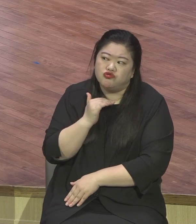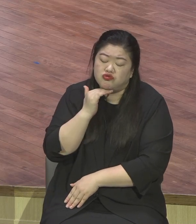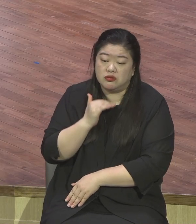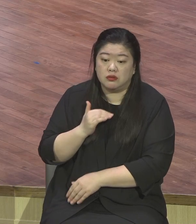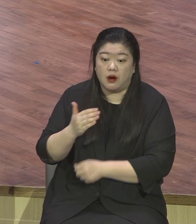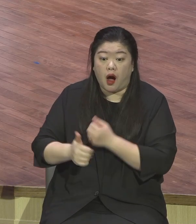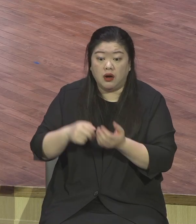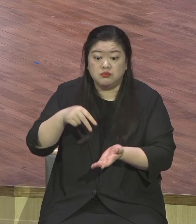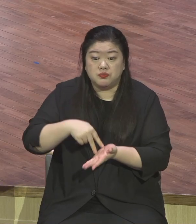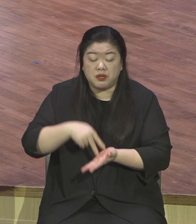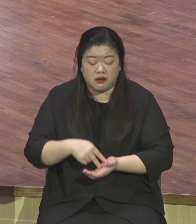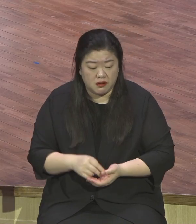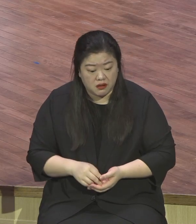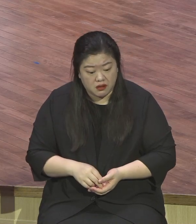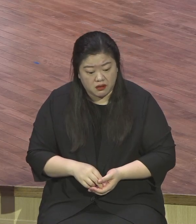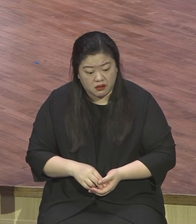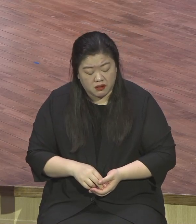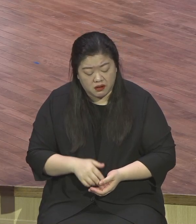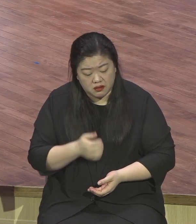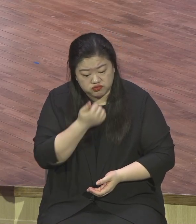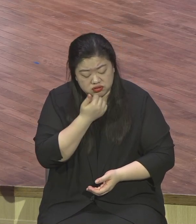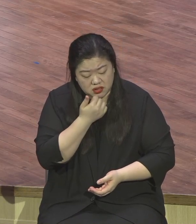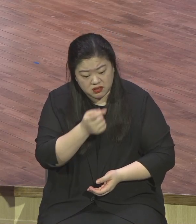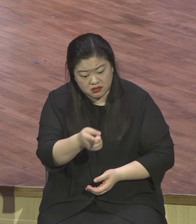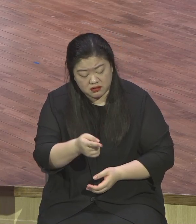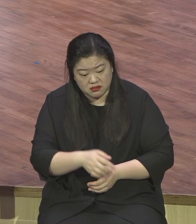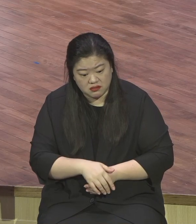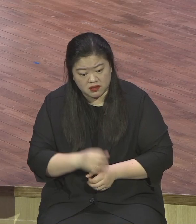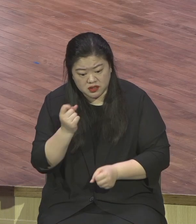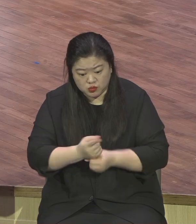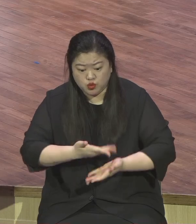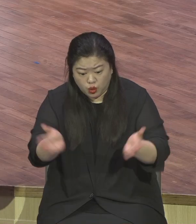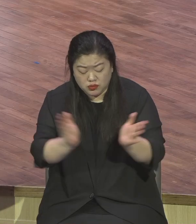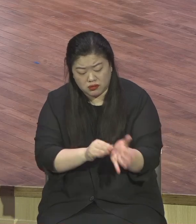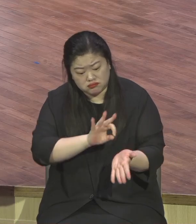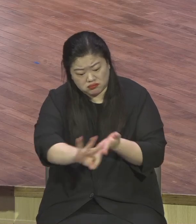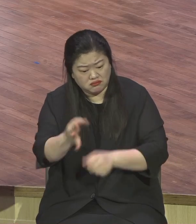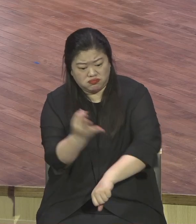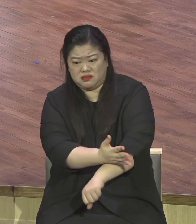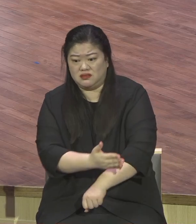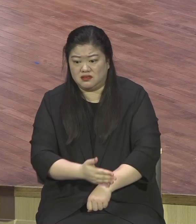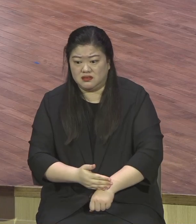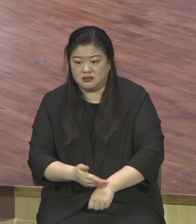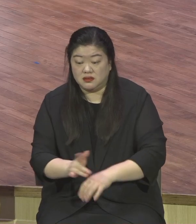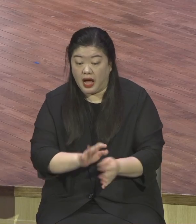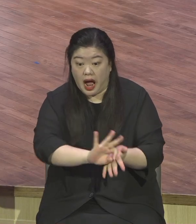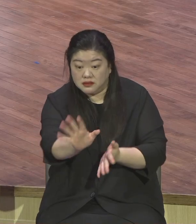불평 원망이 꽉 찼어 그 보면 어떻게 느껴야 돼요 아 이분 사단에게 속고 있구나